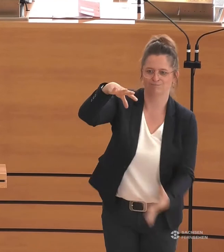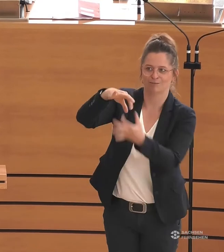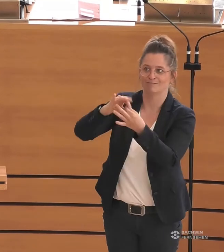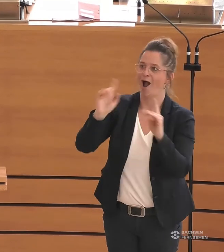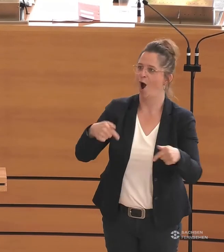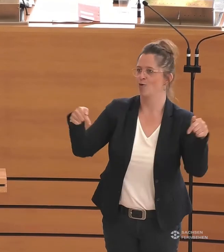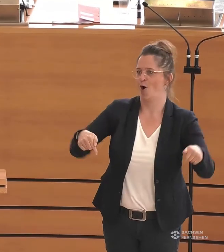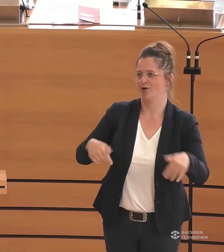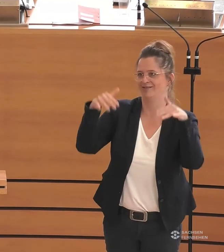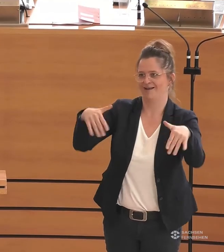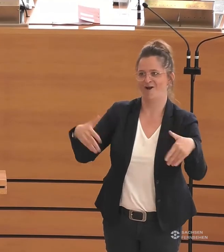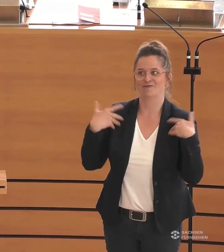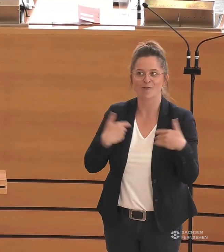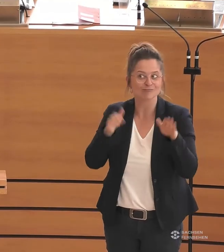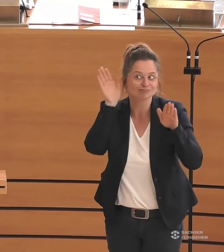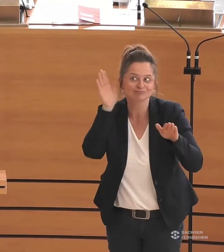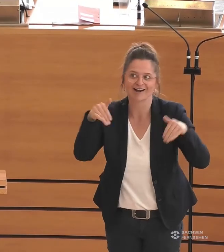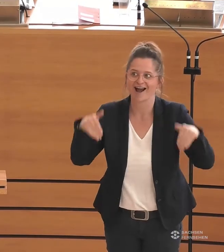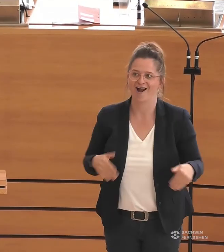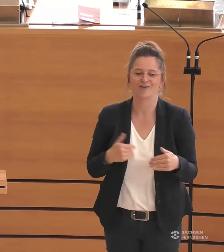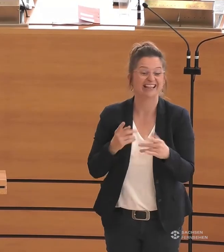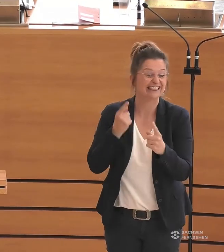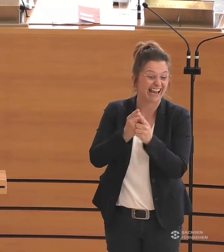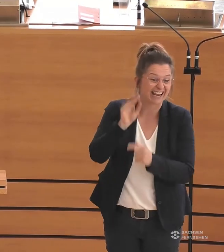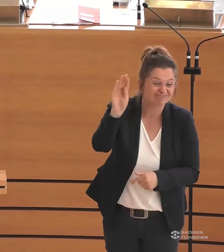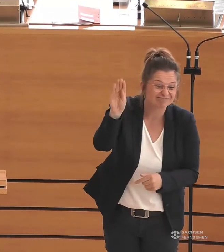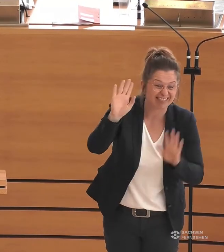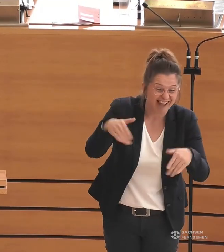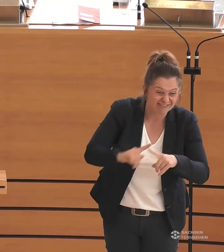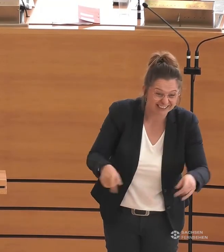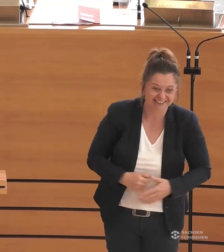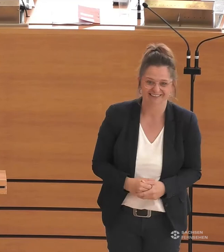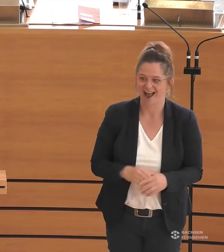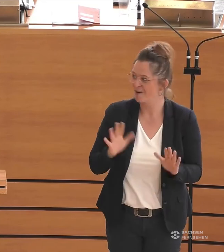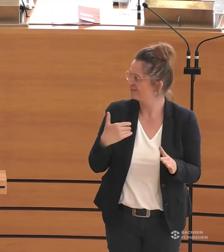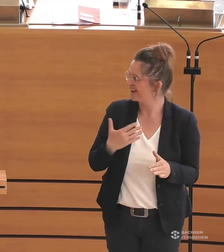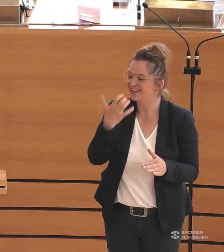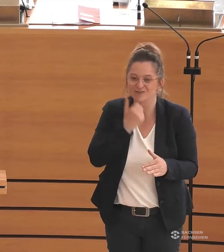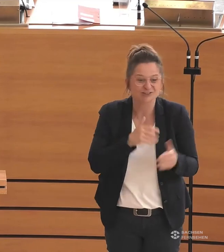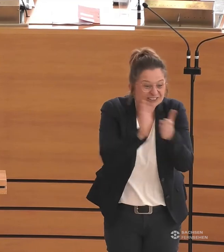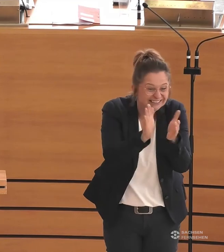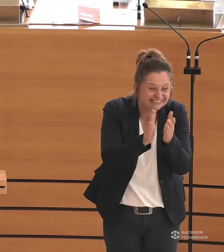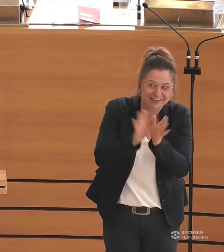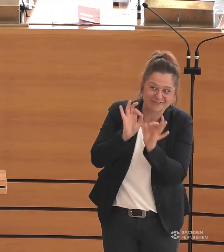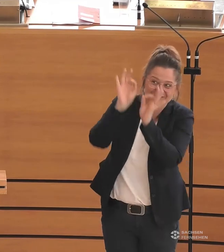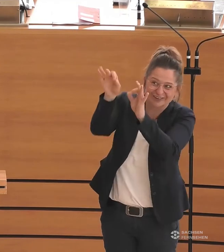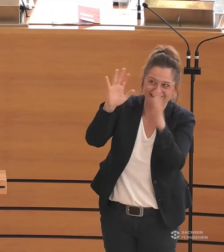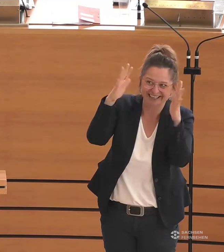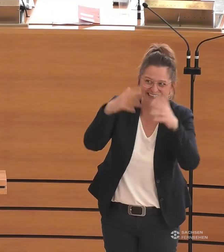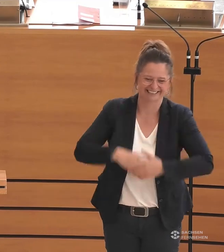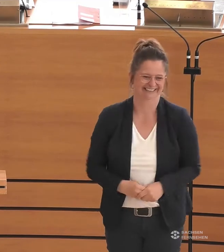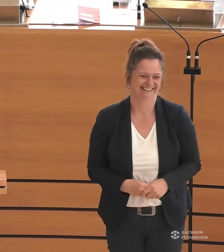dass er heute hier ist und uns zuhört. Ich darf ihn nicht direkt ansprechen, aber vielleicht wollen Sie trotzdem klatschen, wenn ich das darf.